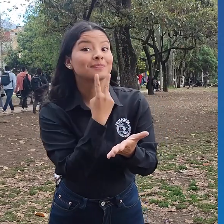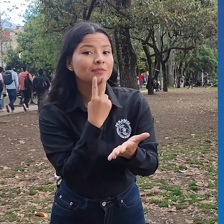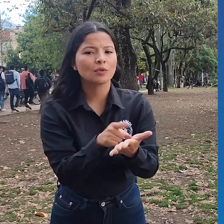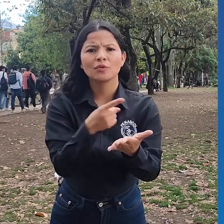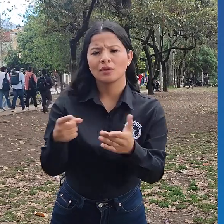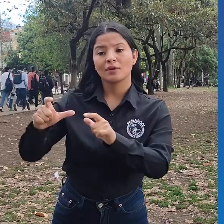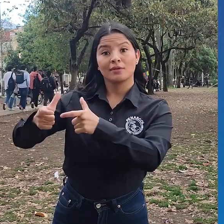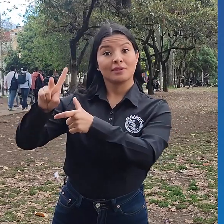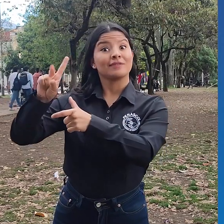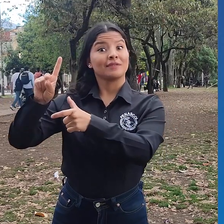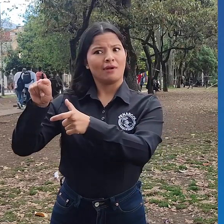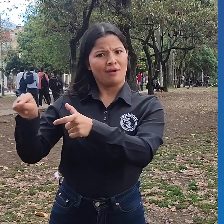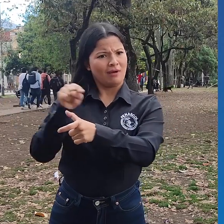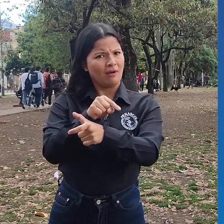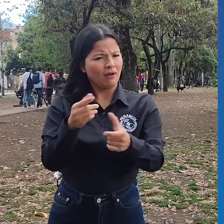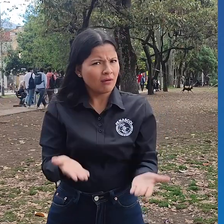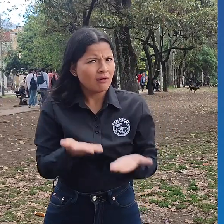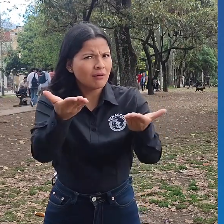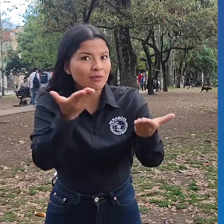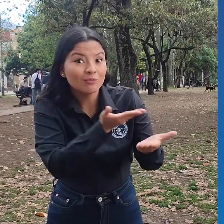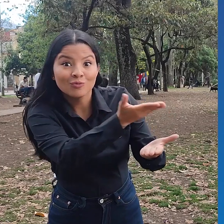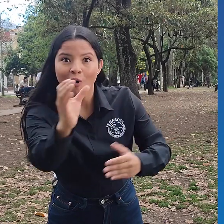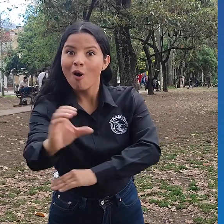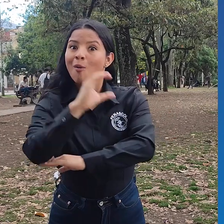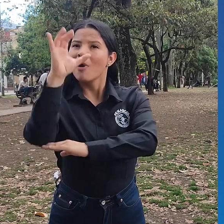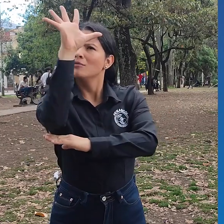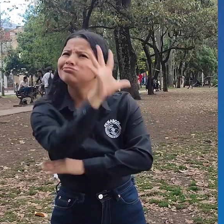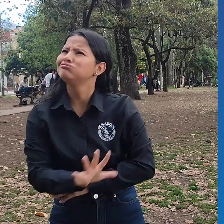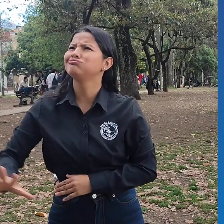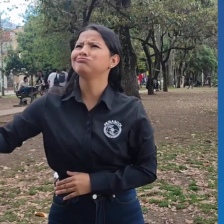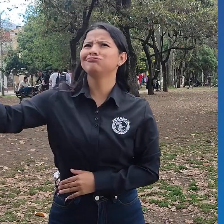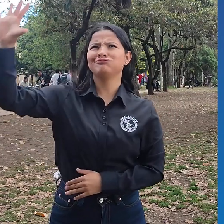como DVDs. Esto es para ustedes. ¡Para toda Colombia!